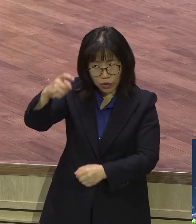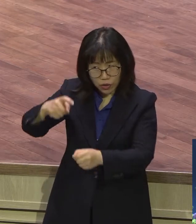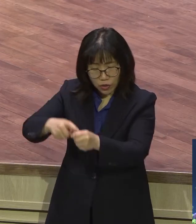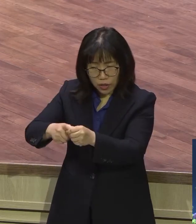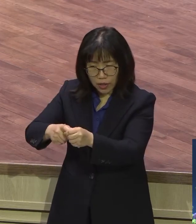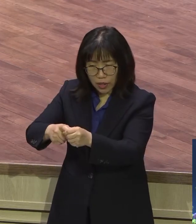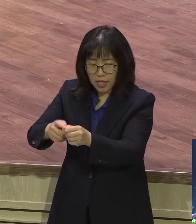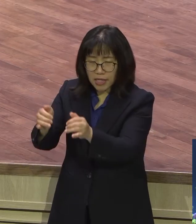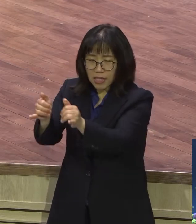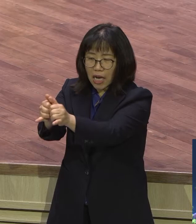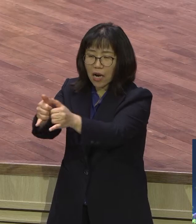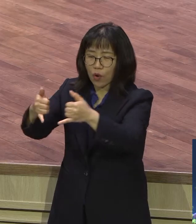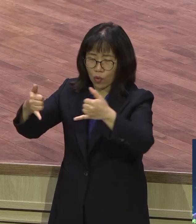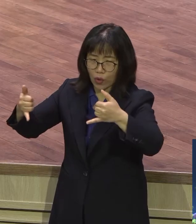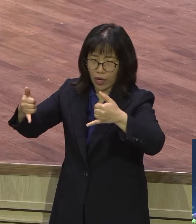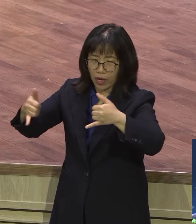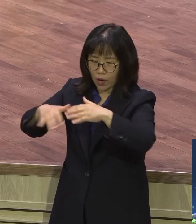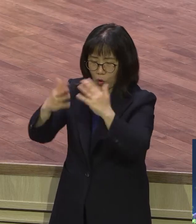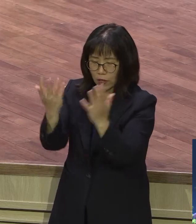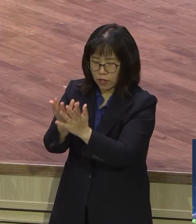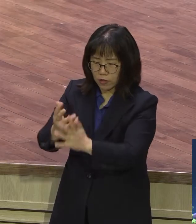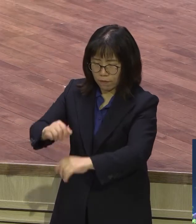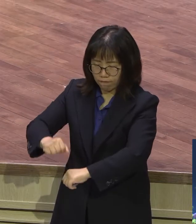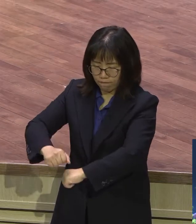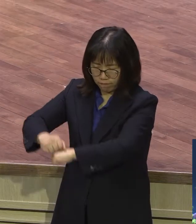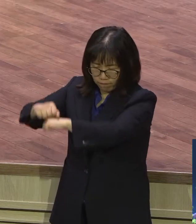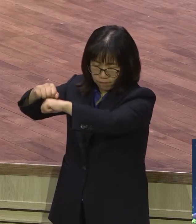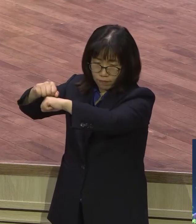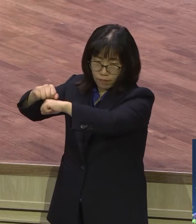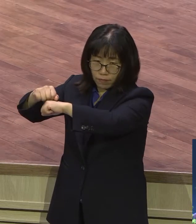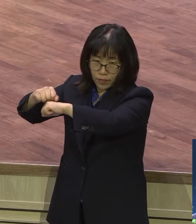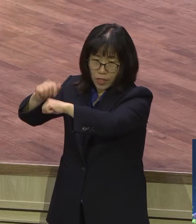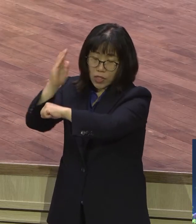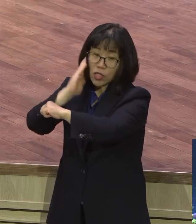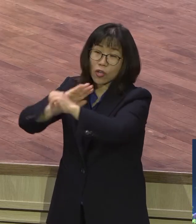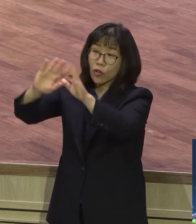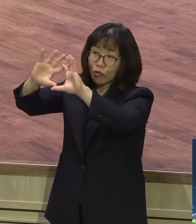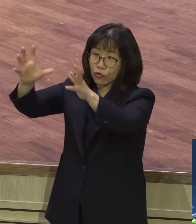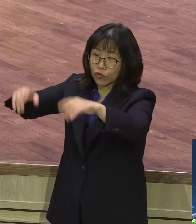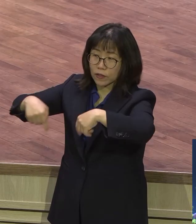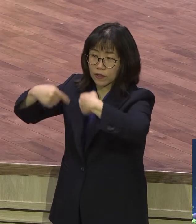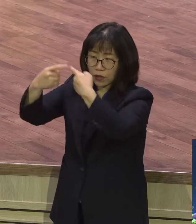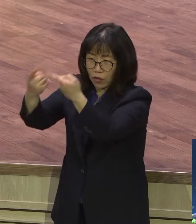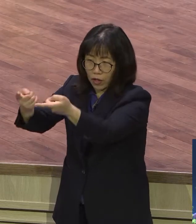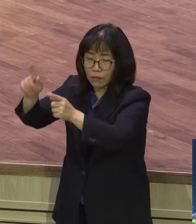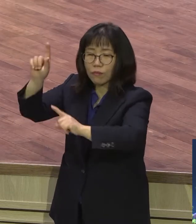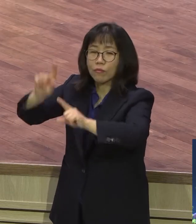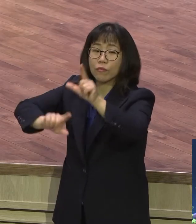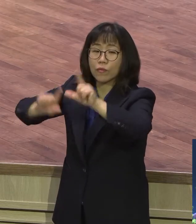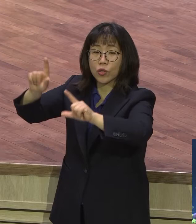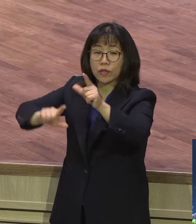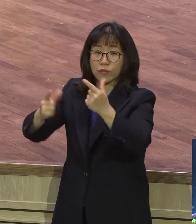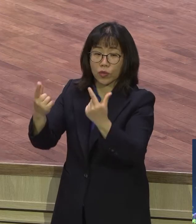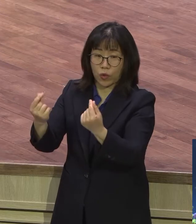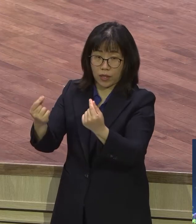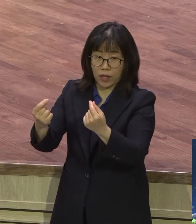천국입니다 천국으로 다 들어간 게 이 수장절입니다 영적으로 다 구원받은 성도들이 이게